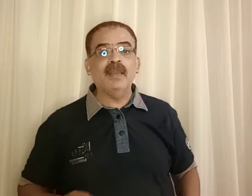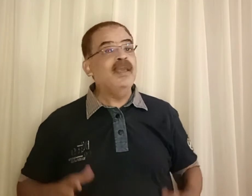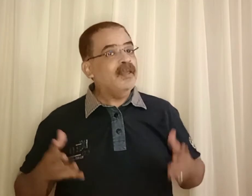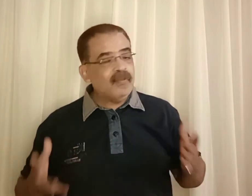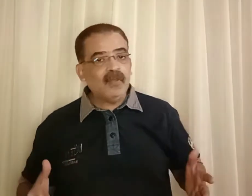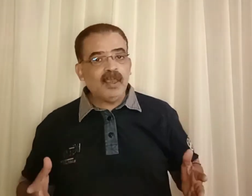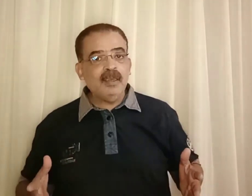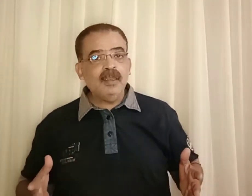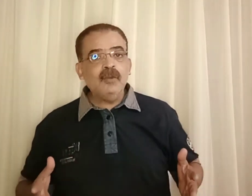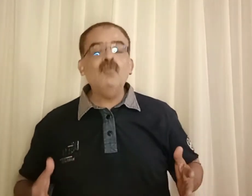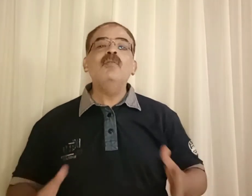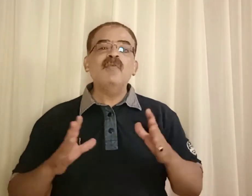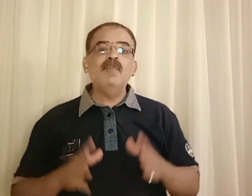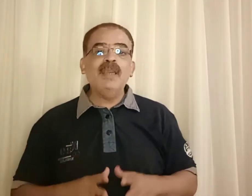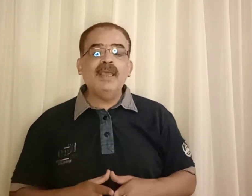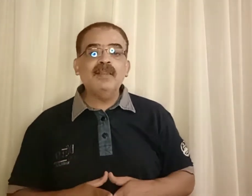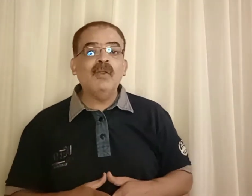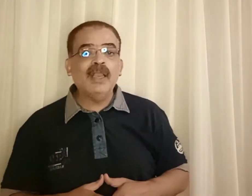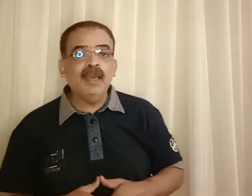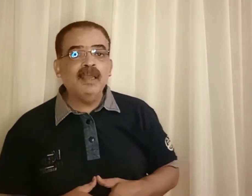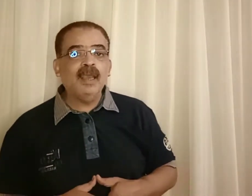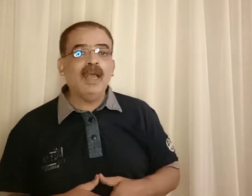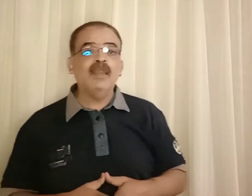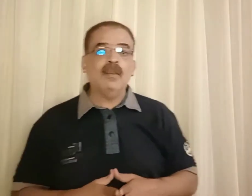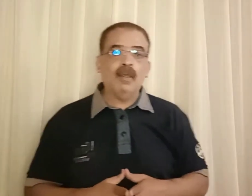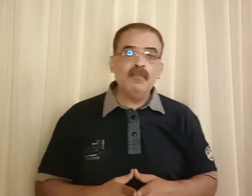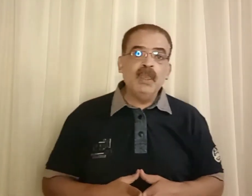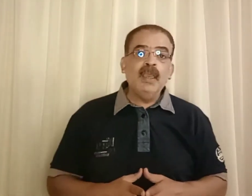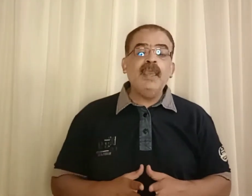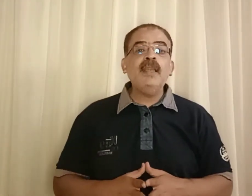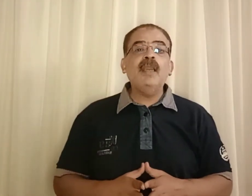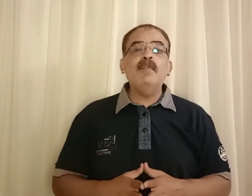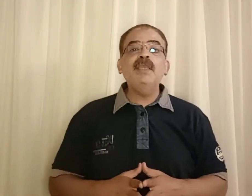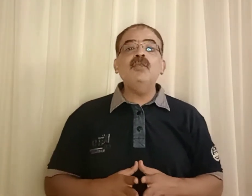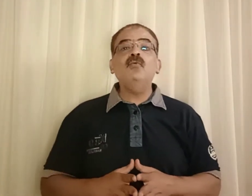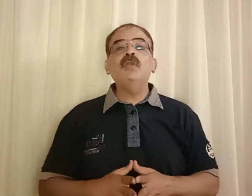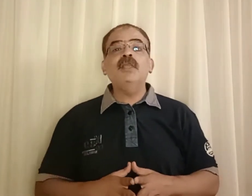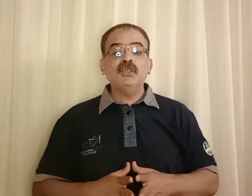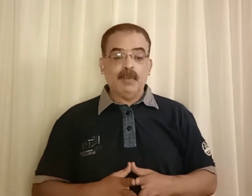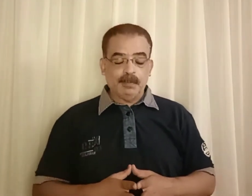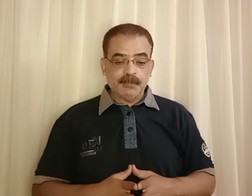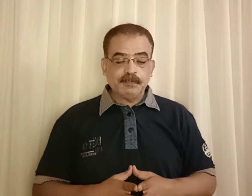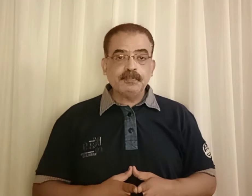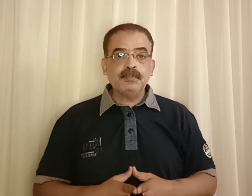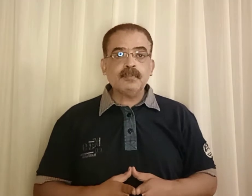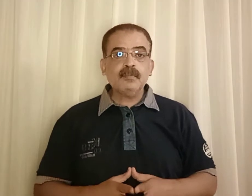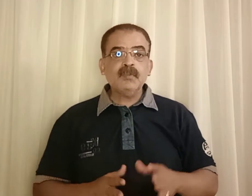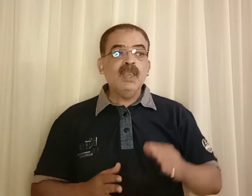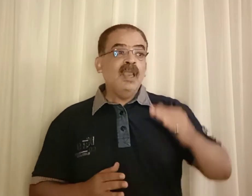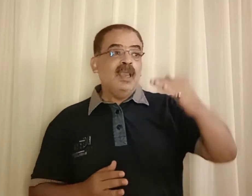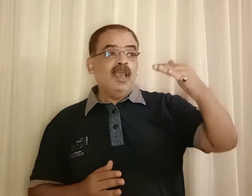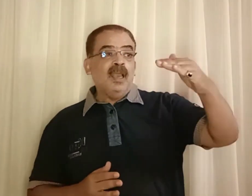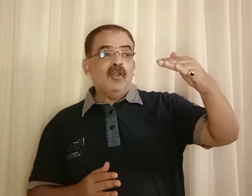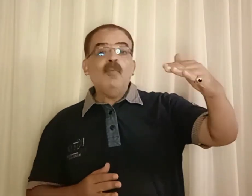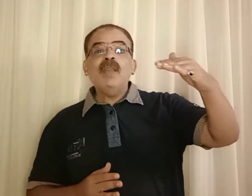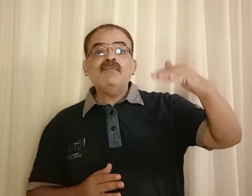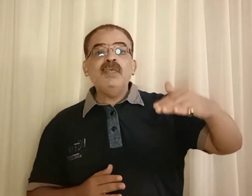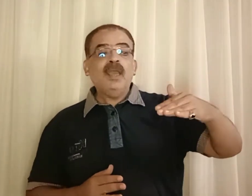ازاي نقول بسم الله توكلنا على الله احنا لما نيجي نقول كده شباب جملة فيها